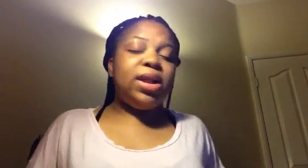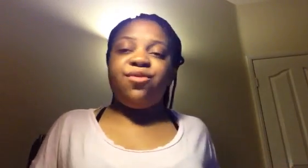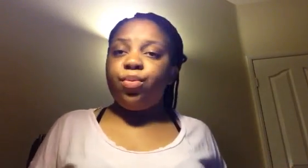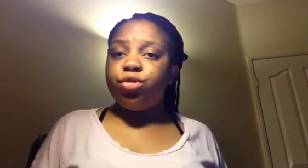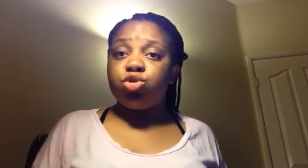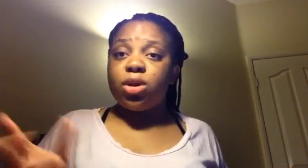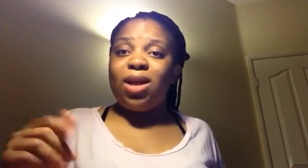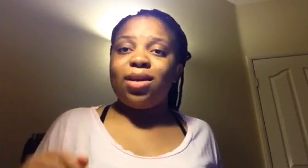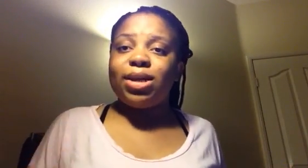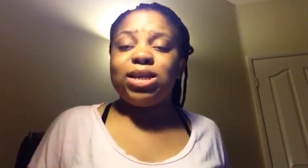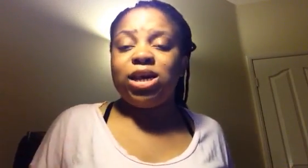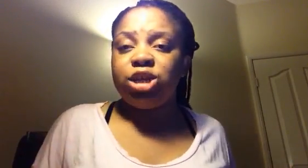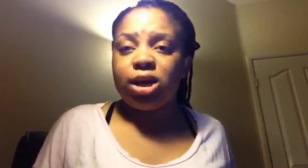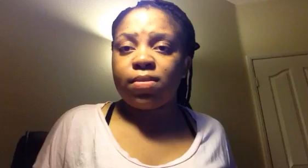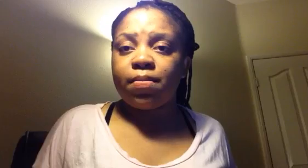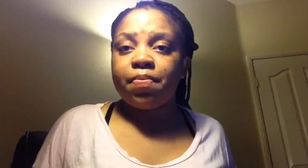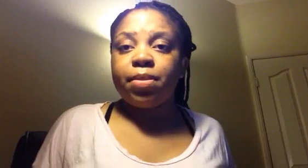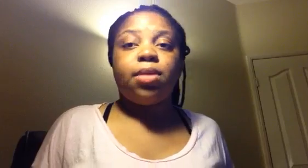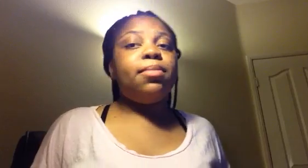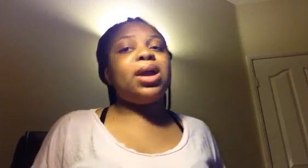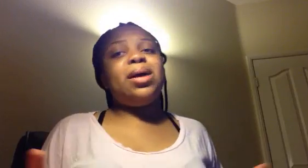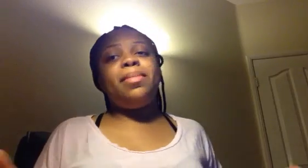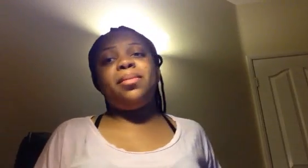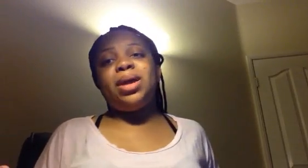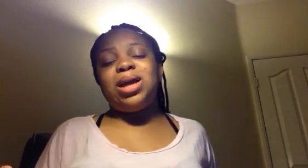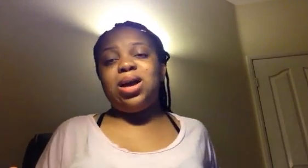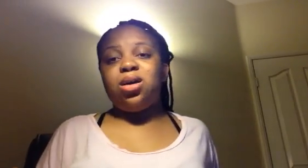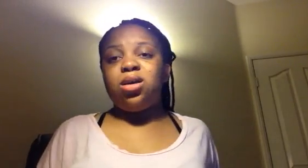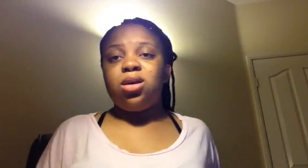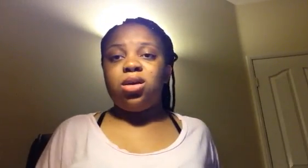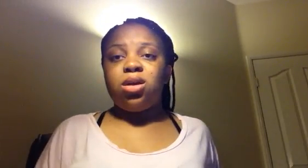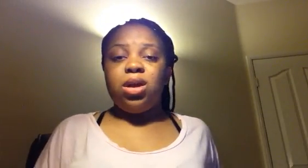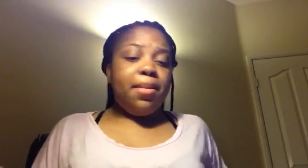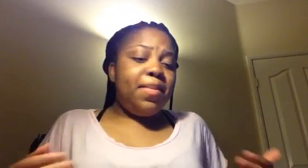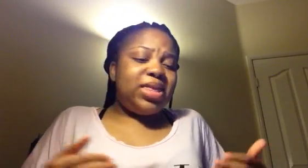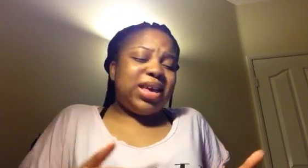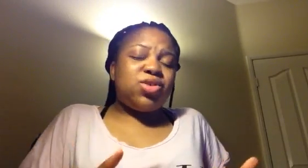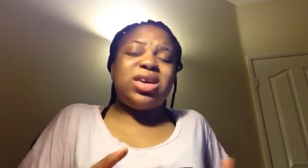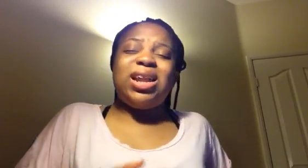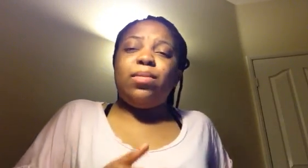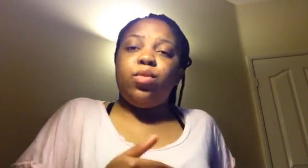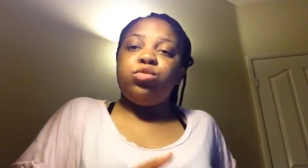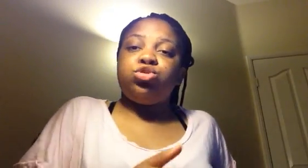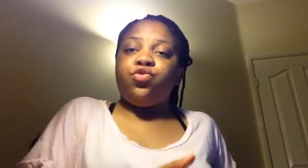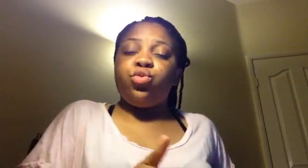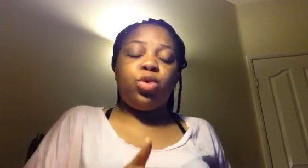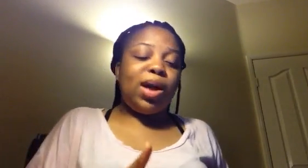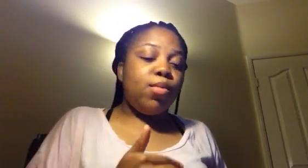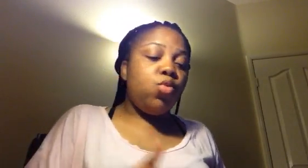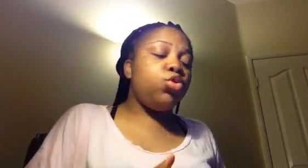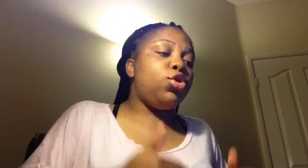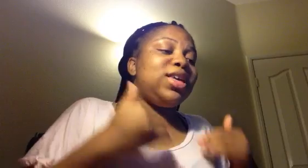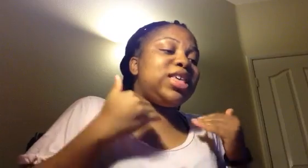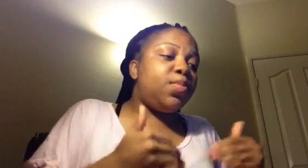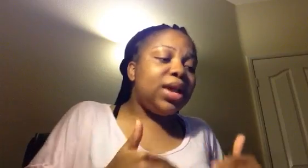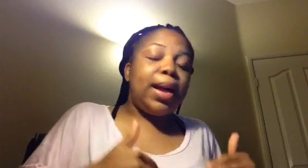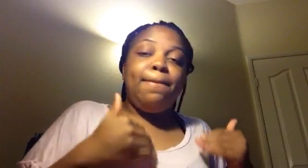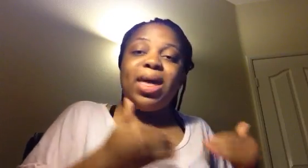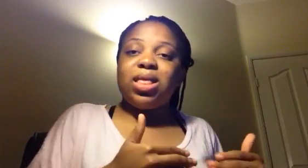'enlève au poste local à la crise cardiaque. Mais quand même, les gars. Mettez quelqu'un qui a l'amour du football, l'amour de l'équipe qui l'amène.